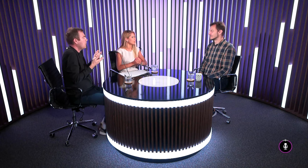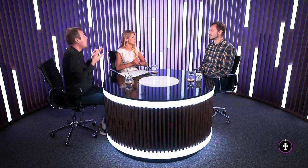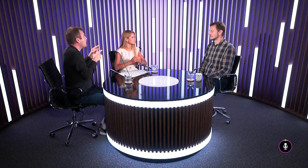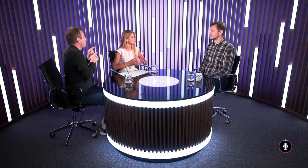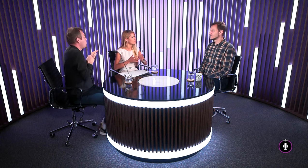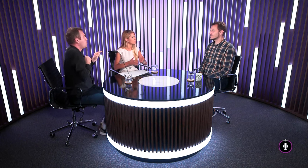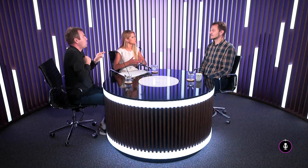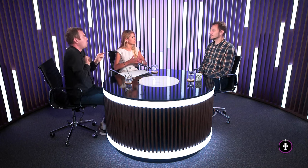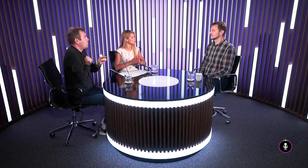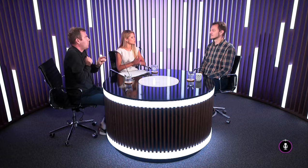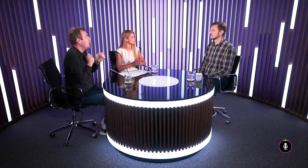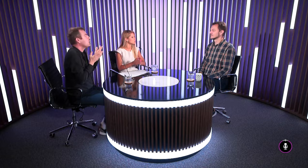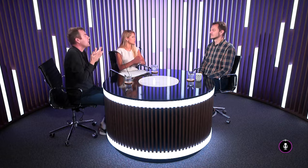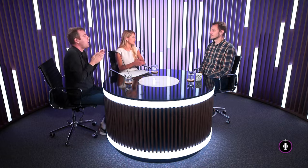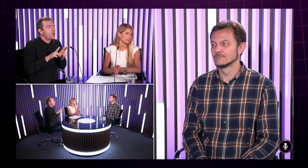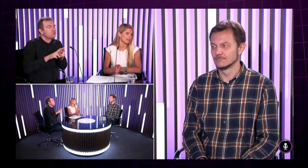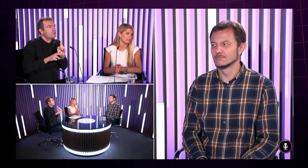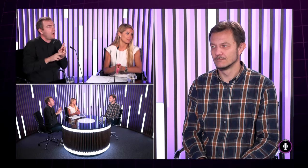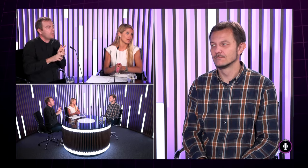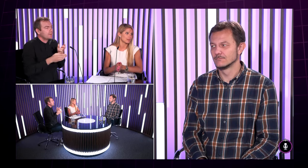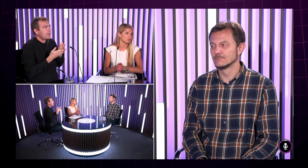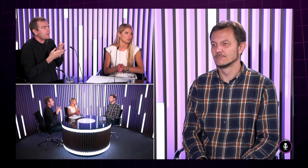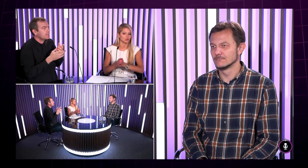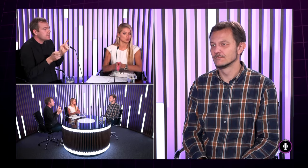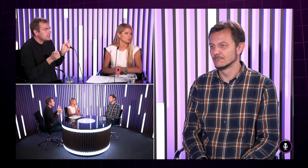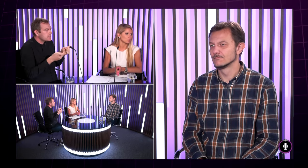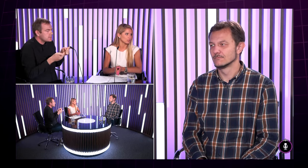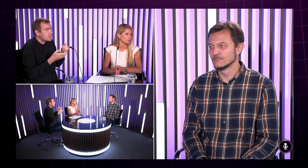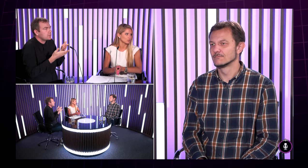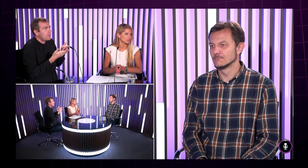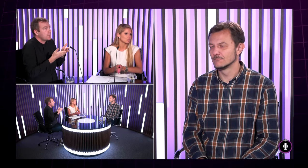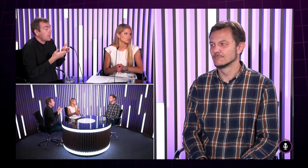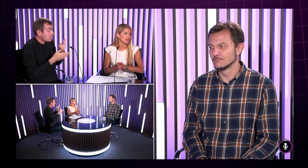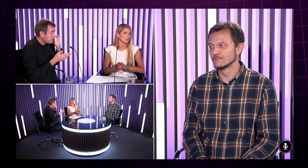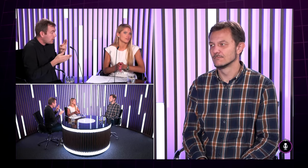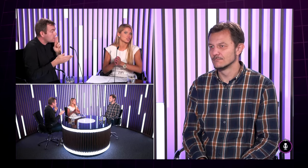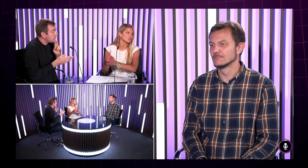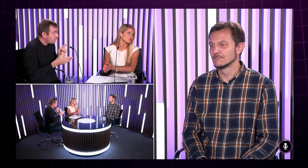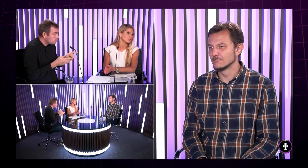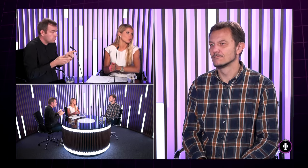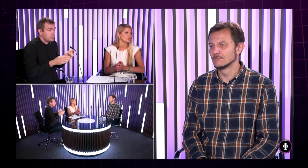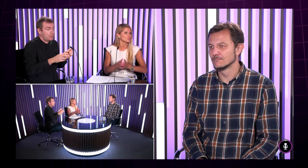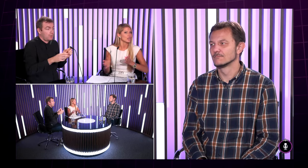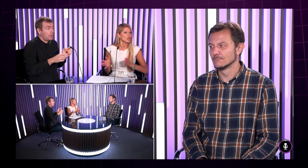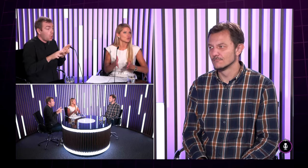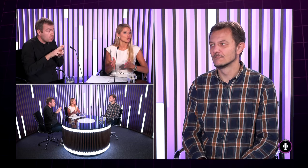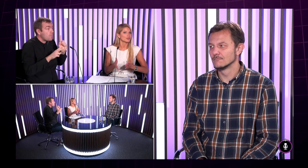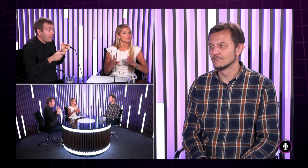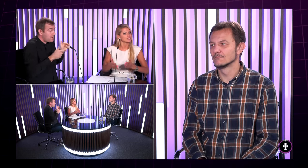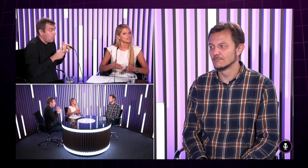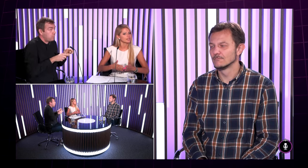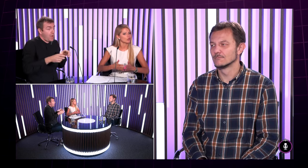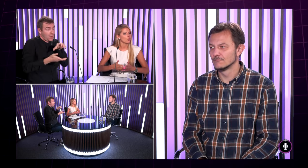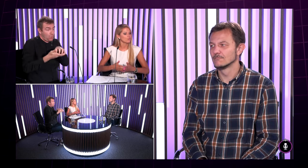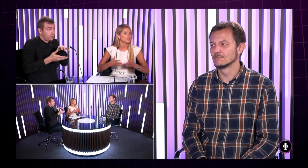je a oni akým spôsobom majú pristúpať k tomu, že či to dieťa má napríklad, práve keď ho buď chcú do tej komunity nepočujúcich, alebo práve, že nechcú, aby bolo iné, čo